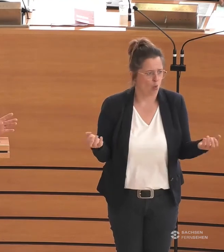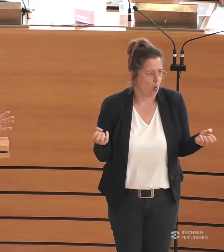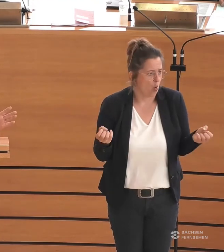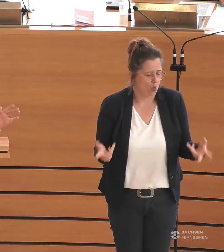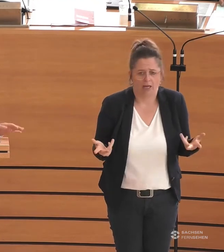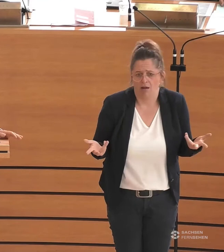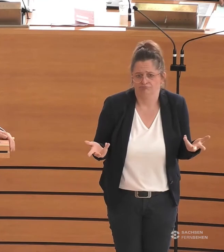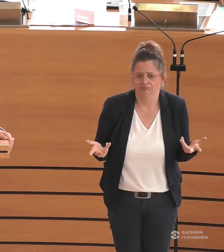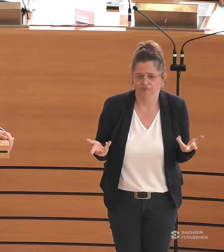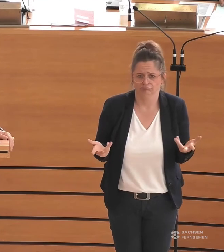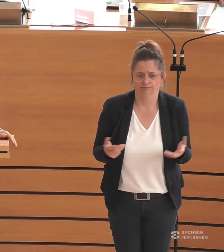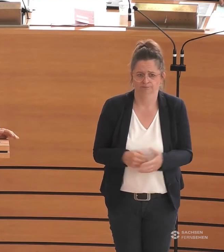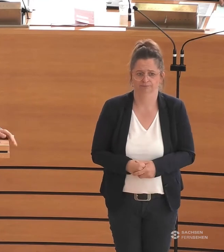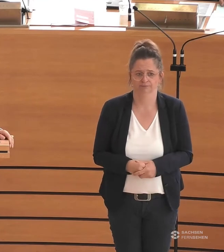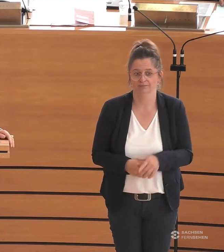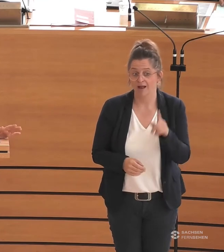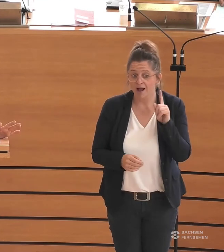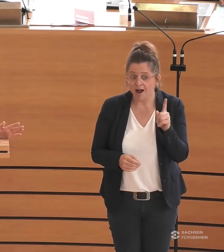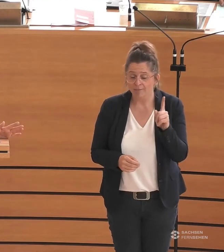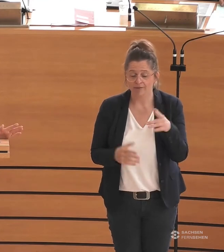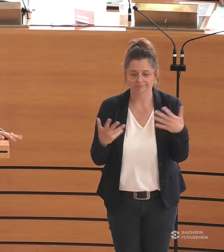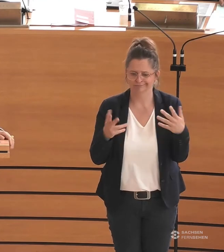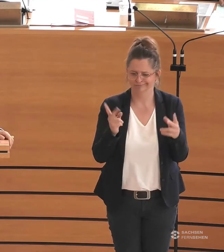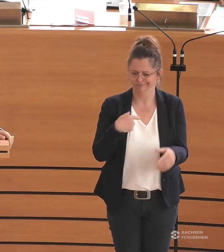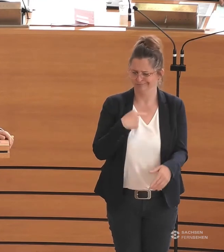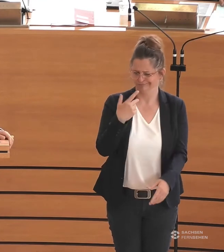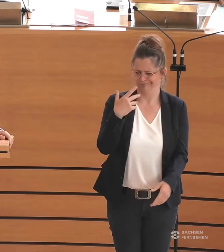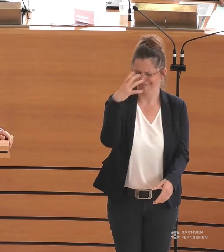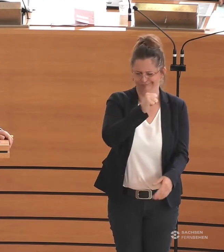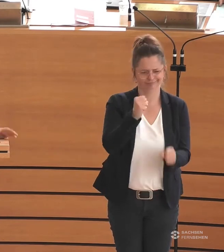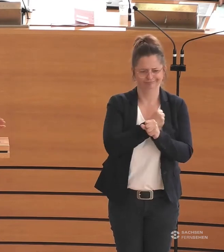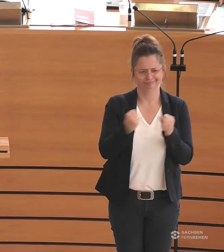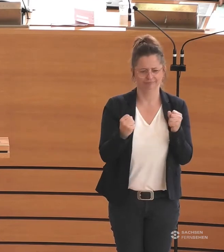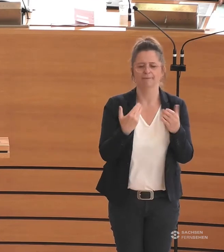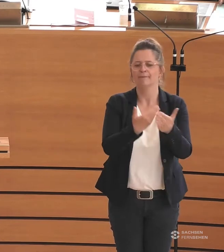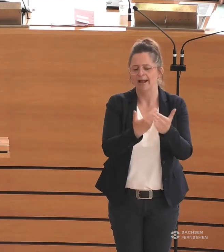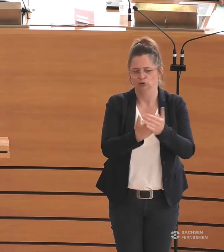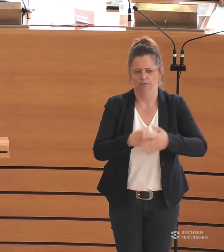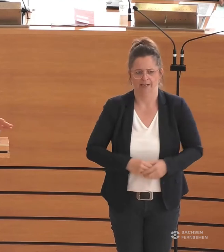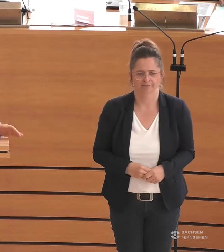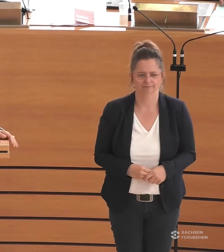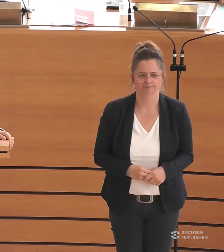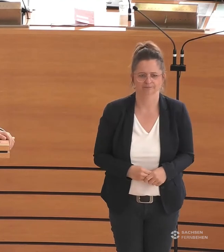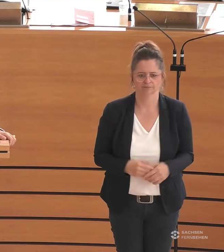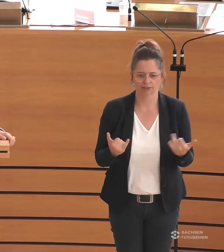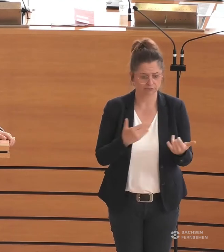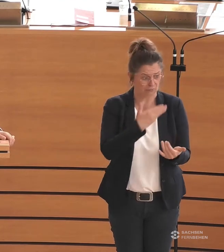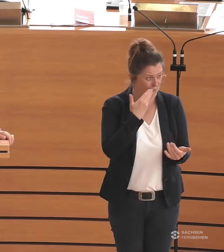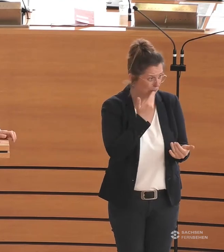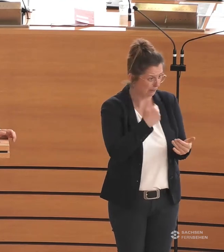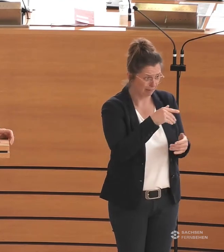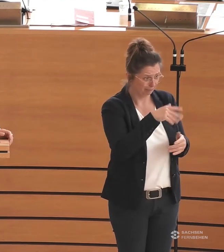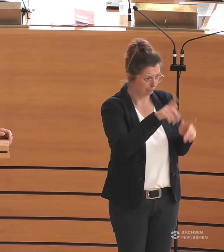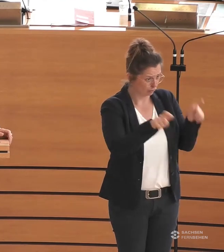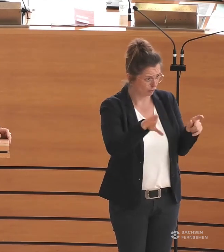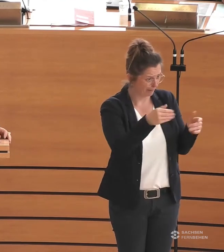sagen. Aber man kann es nicht ganz nachvollziehen. Denn wenn zum Beispiel zurzeit noch keine behinderten Menschen mit